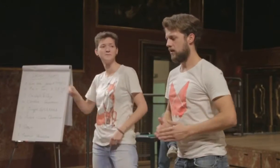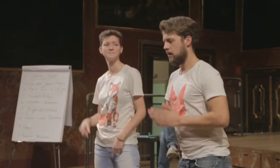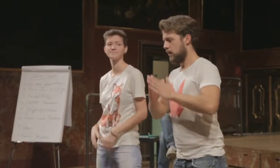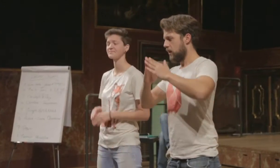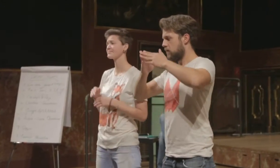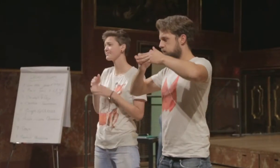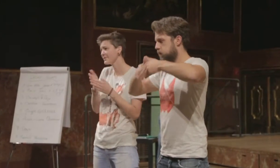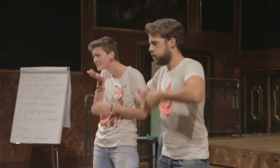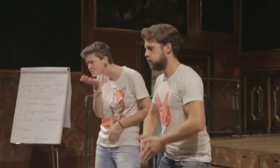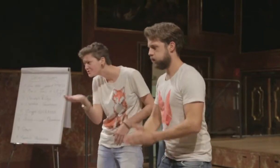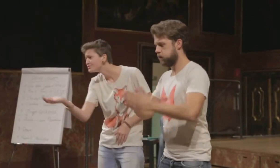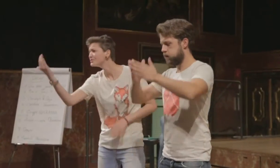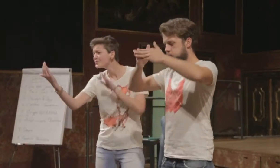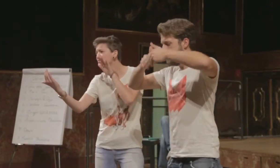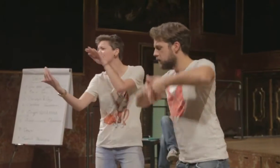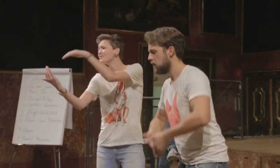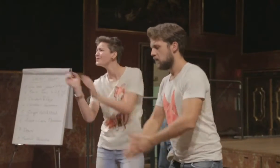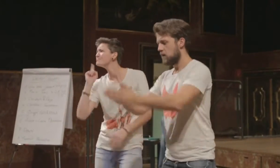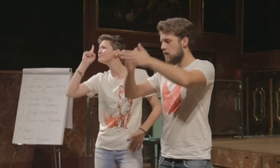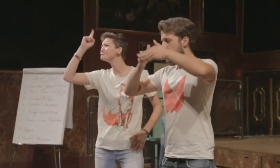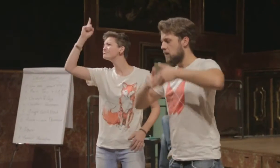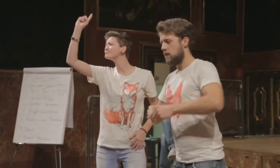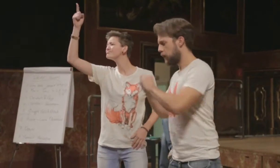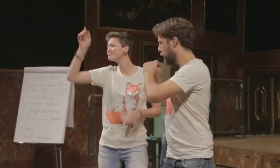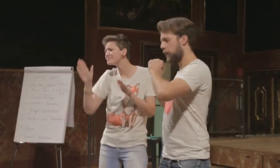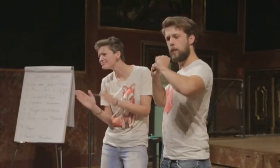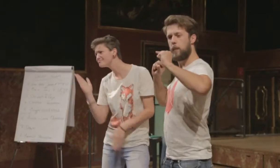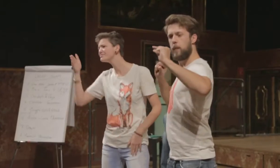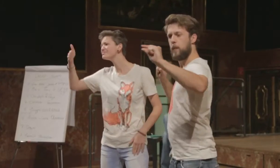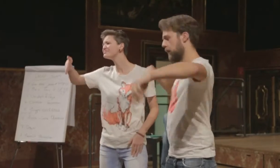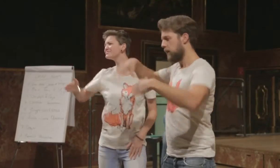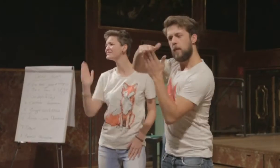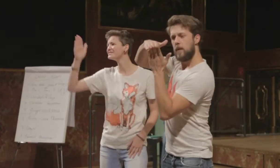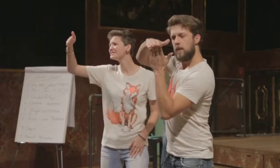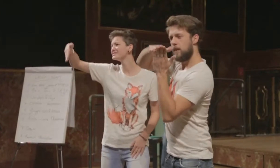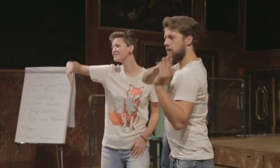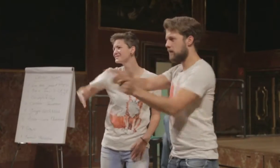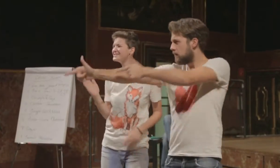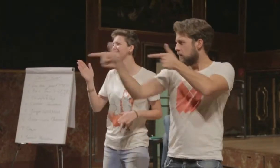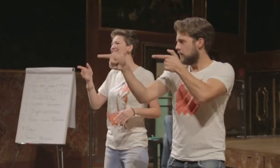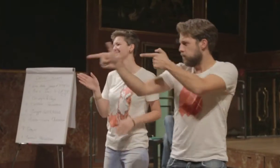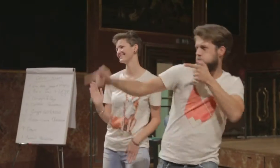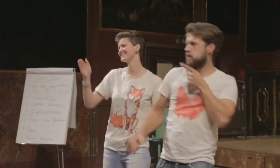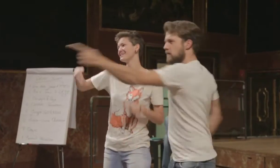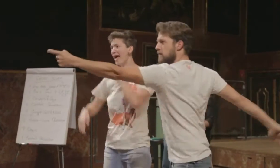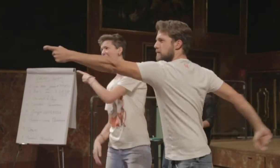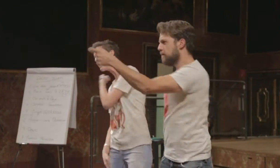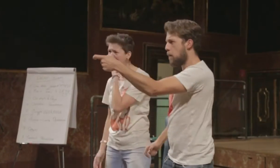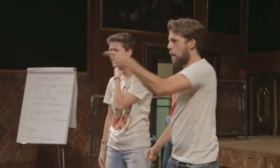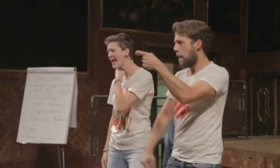Wo ist meine Grube? Nein, du musst hier nun raus. Wo ist mein Wald? Noch ein Hochhaus. Das Maul so